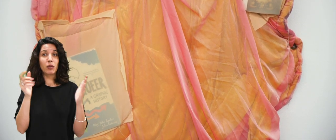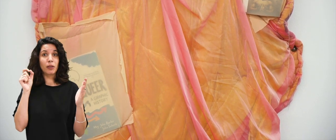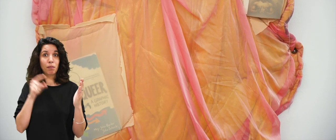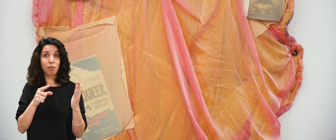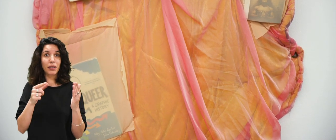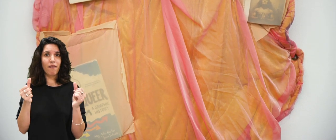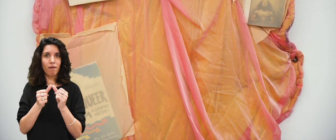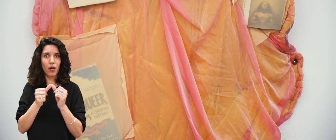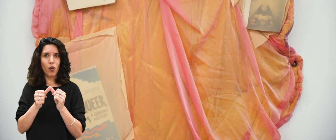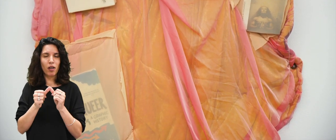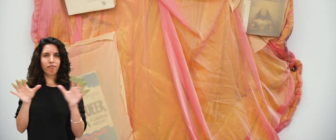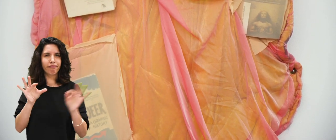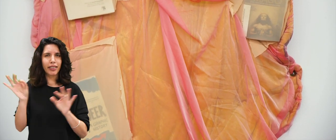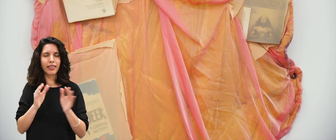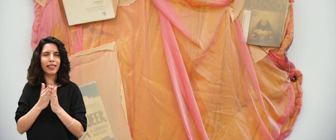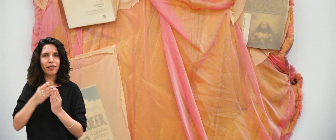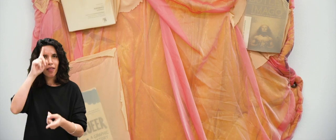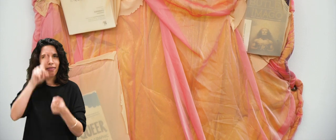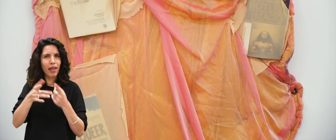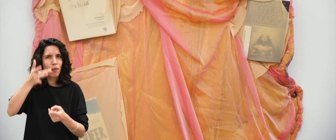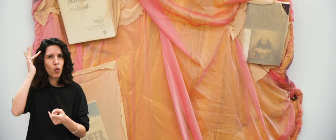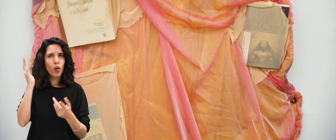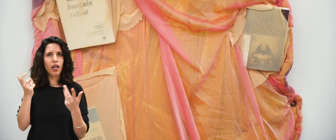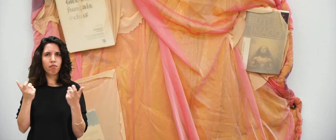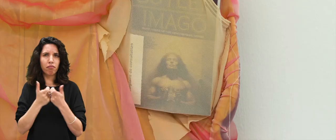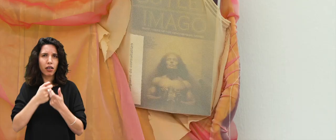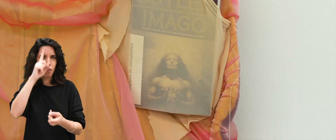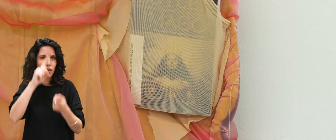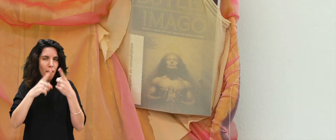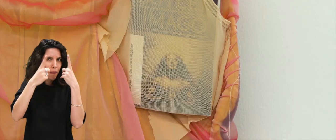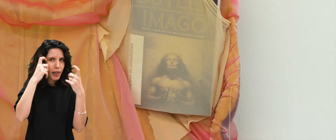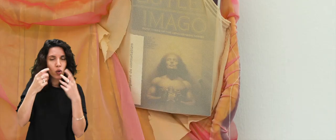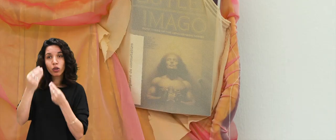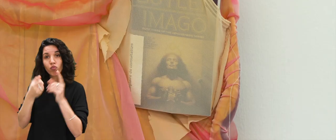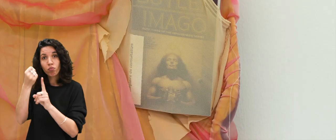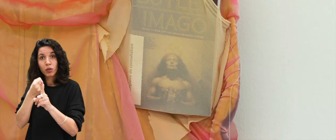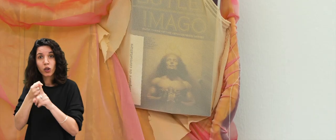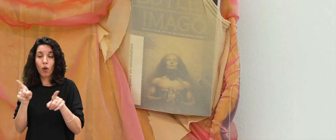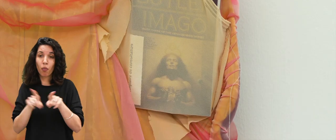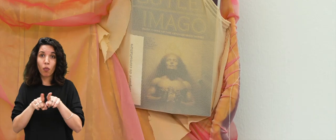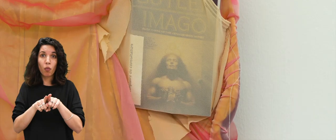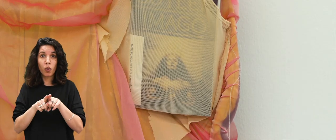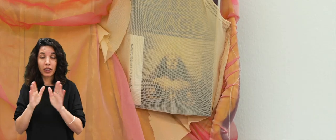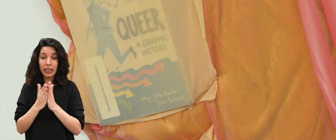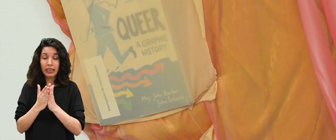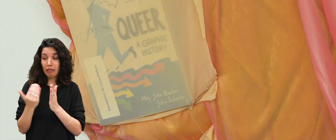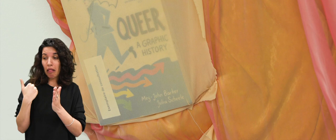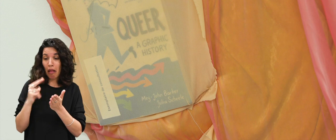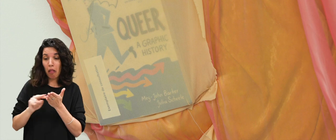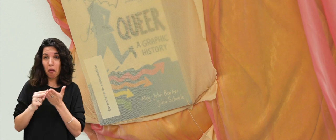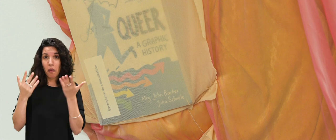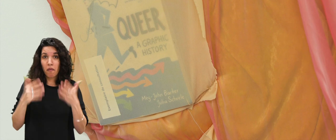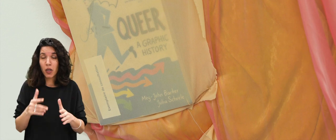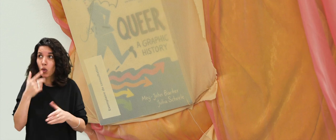Pour cette exposition, on a choisi des ouvrages qui évidemment abordent le queer en général, à la fois des aspects théoriques et des aspects militants, mais